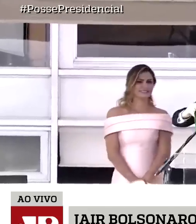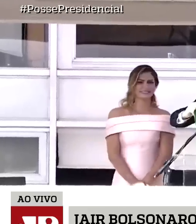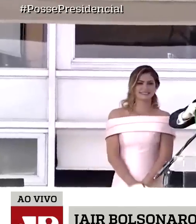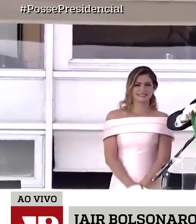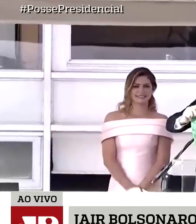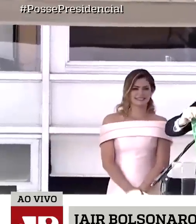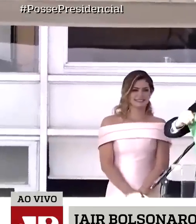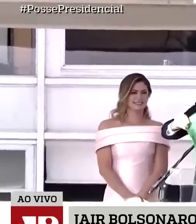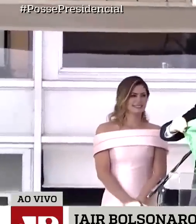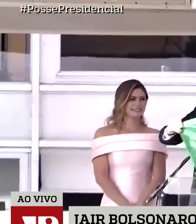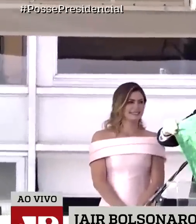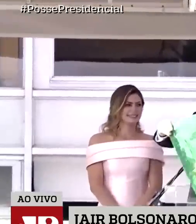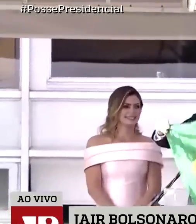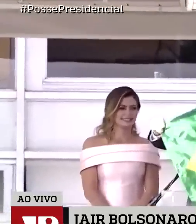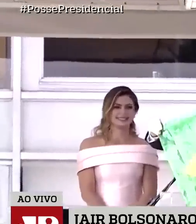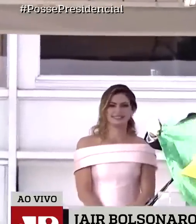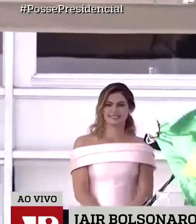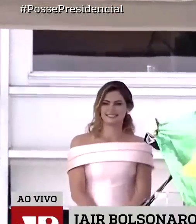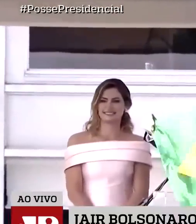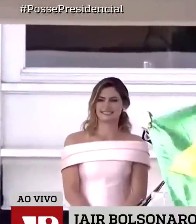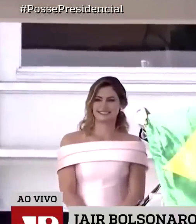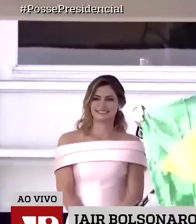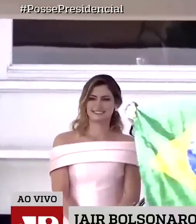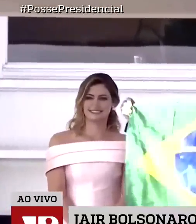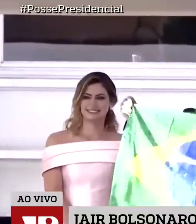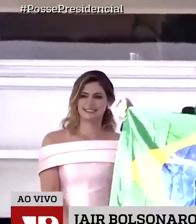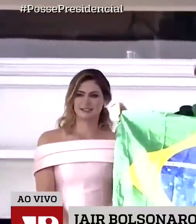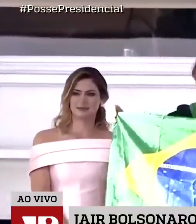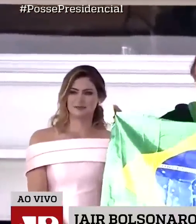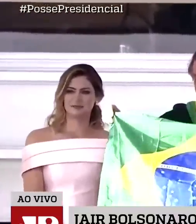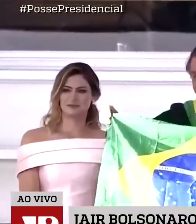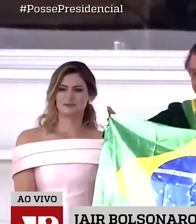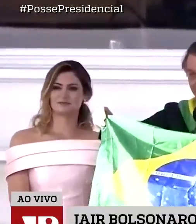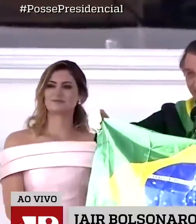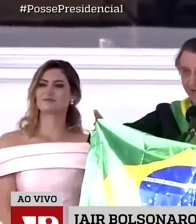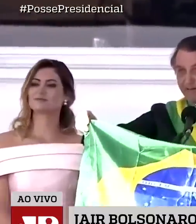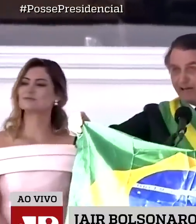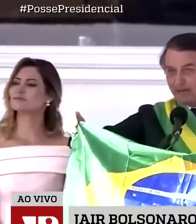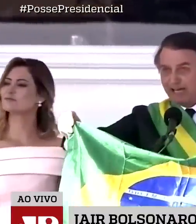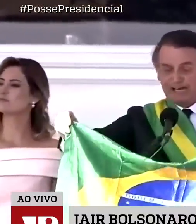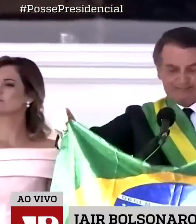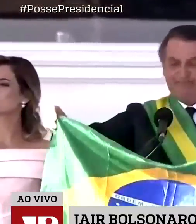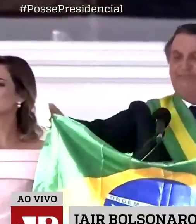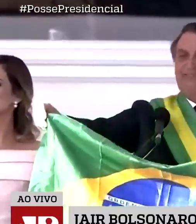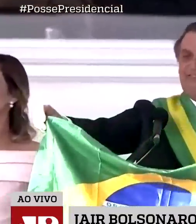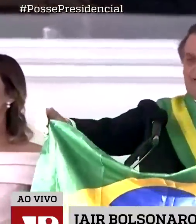foto, né, dos ministros. O discurso num tom bastante parecido com o do Congresso.